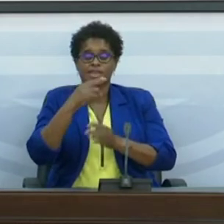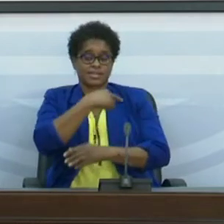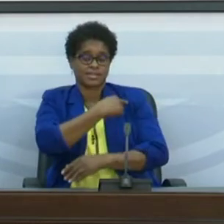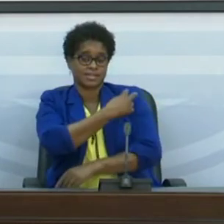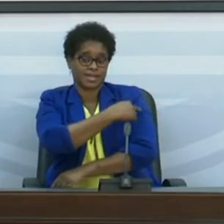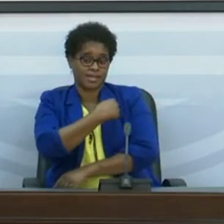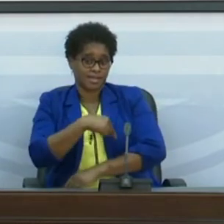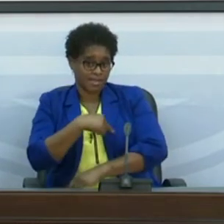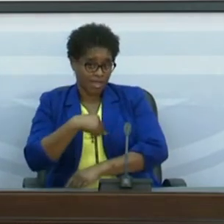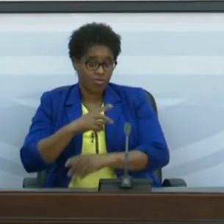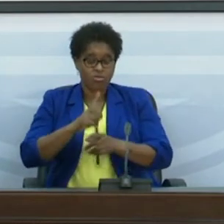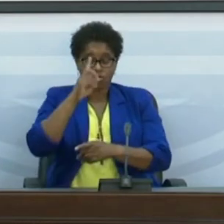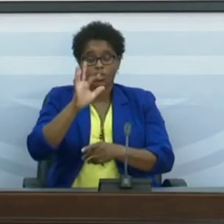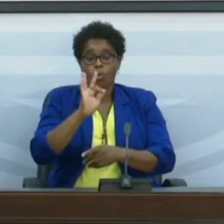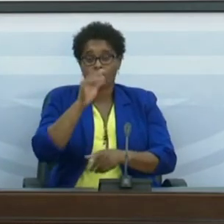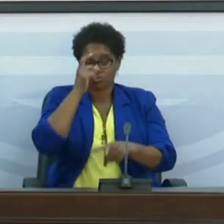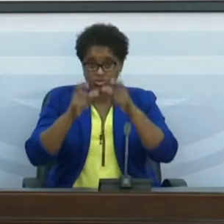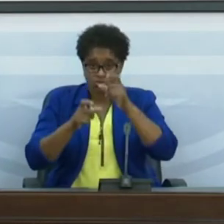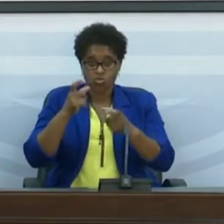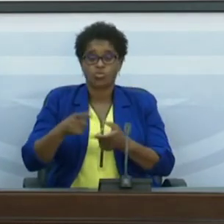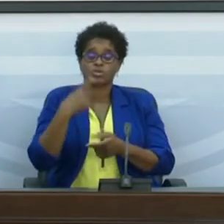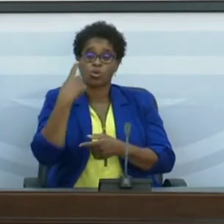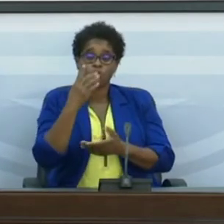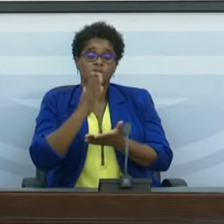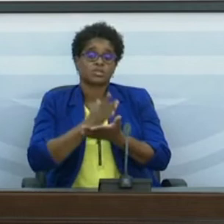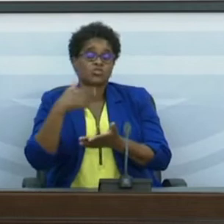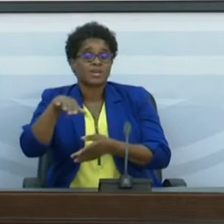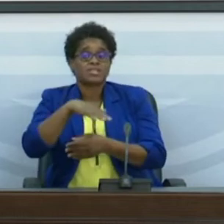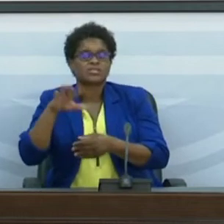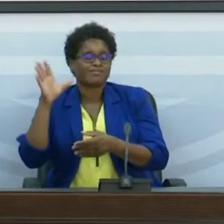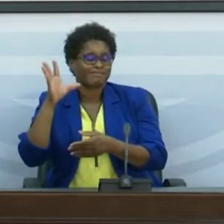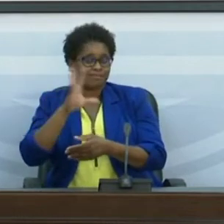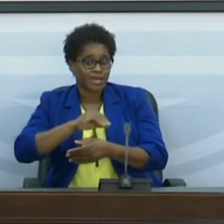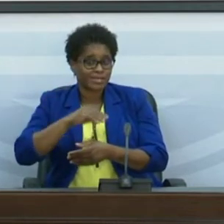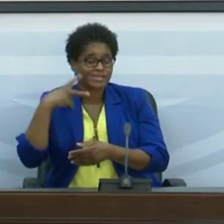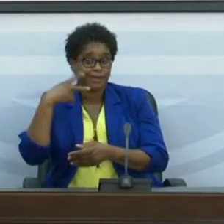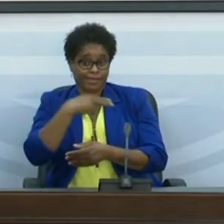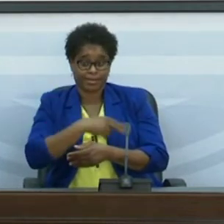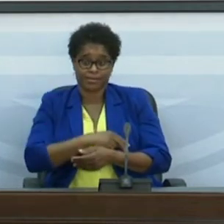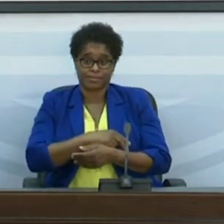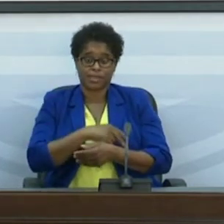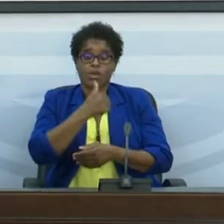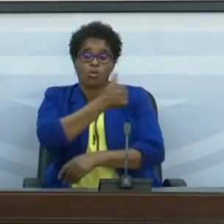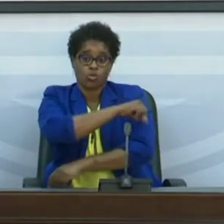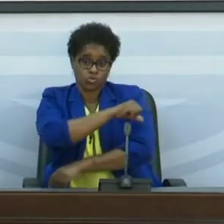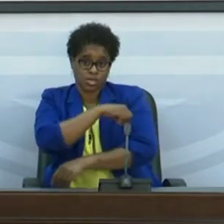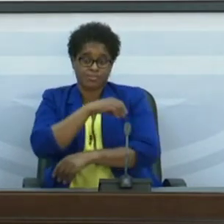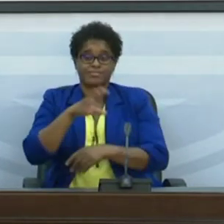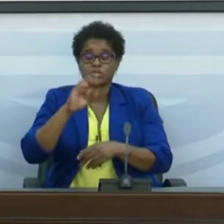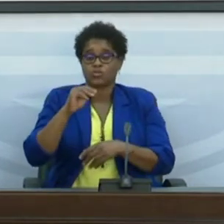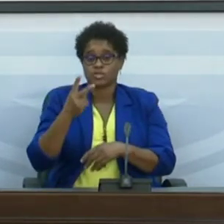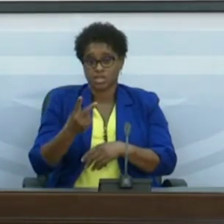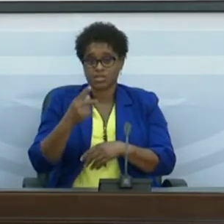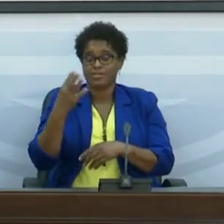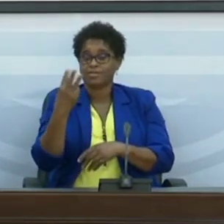4 pessoas internadas, uma delas encontra-se numa situação mais crítica. No Hospital Batista de Sousa, em São